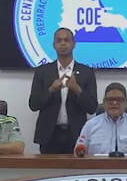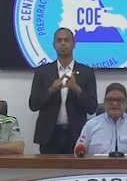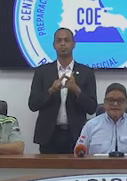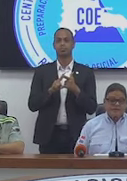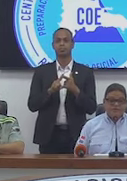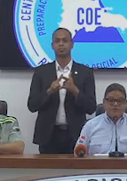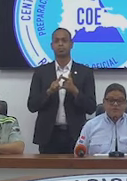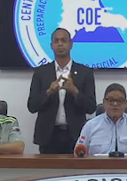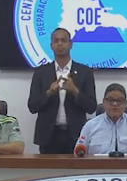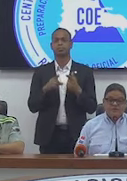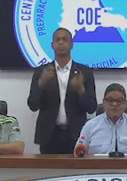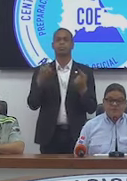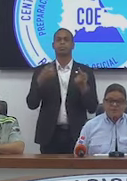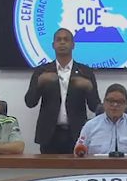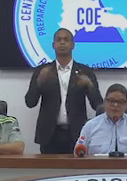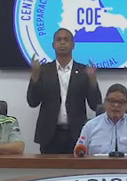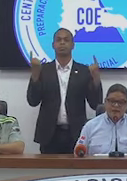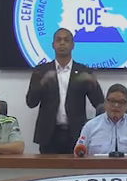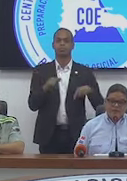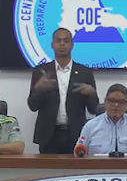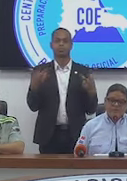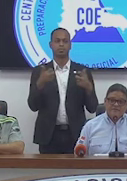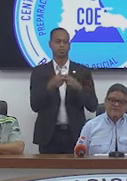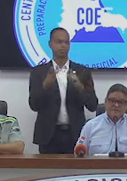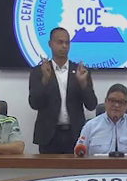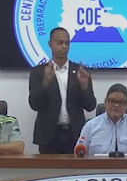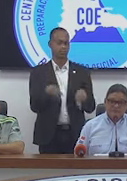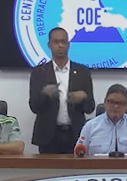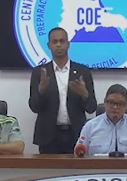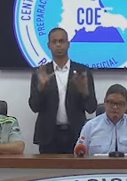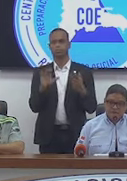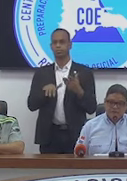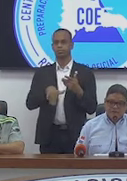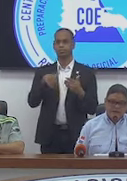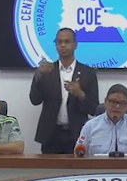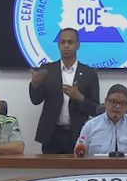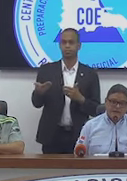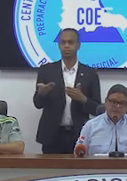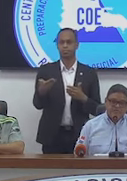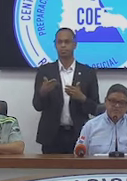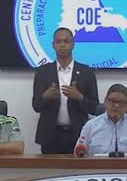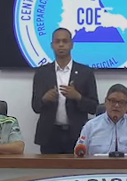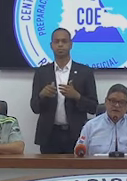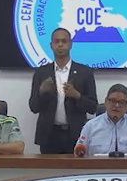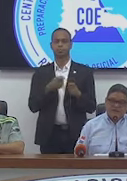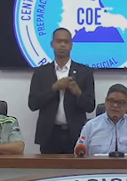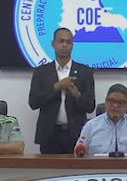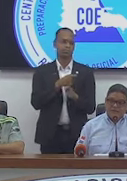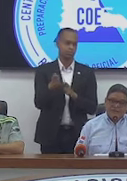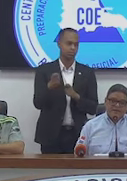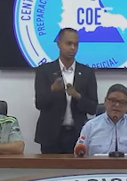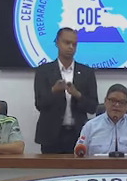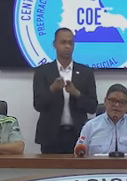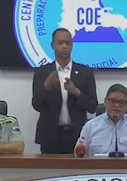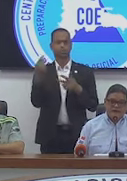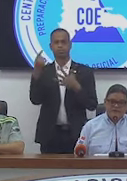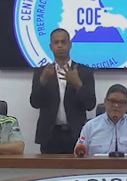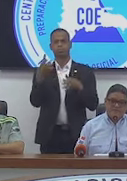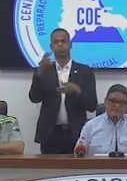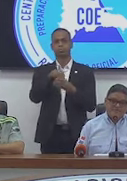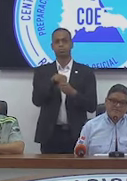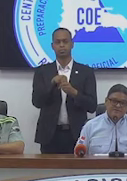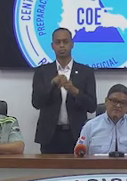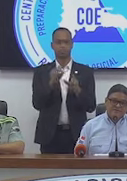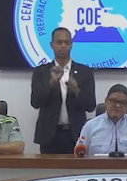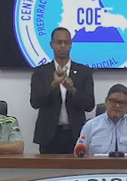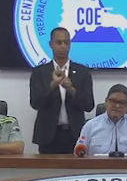Entonces, cada vez que ocurre un evento donde hay una persona que fallece, donde hay daños a la propiedad, donde hay daños